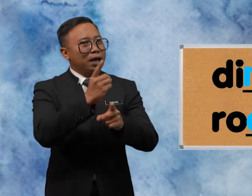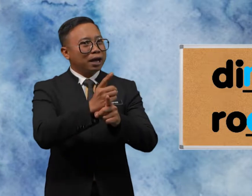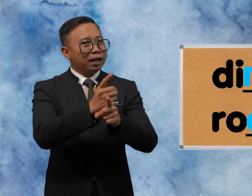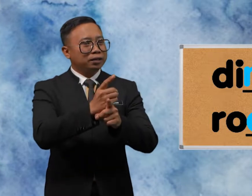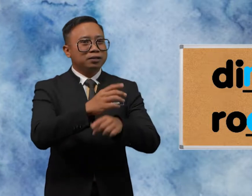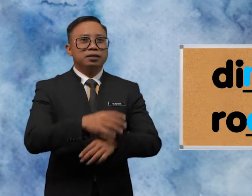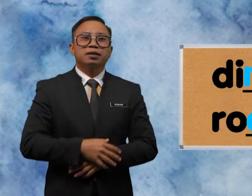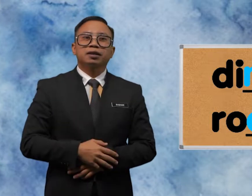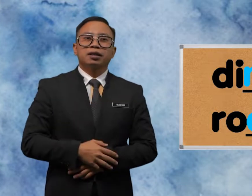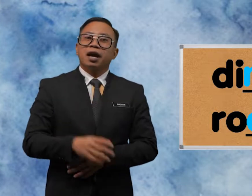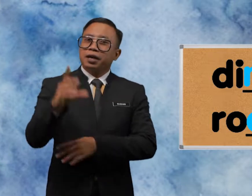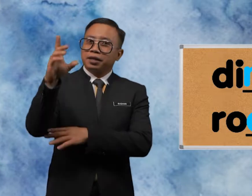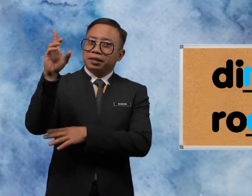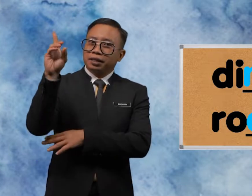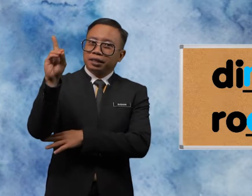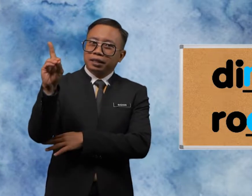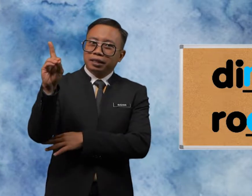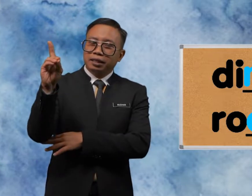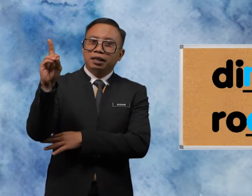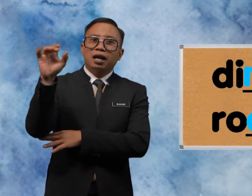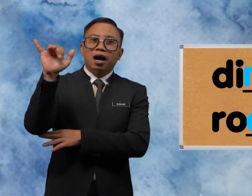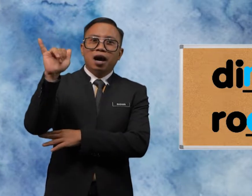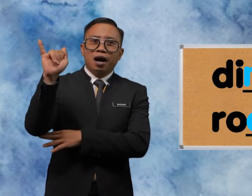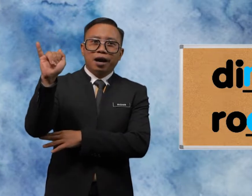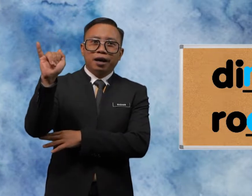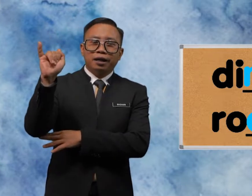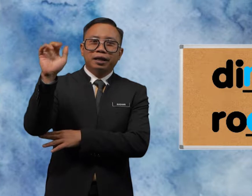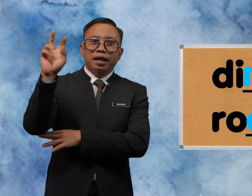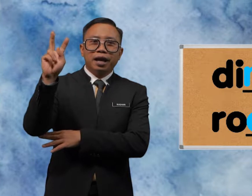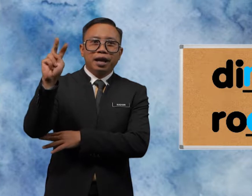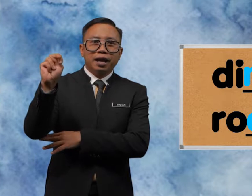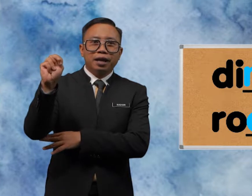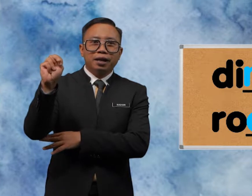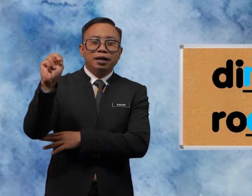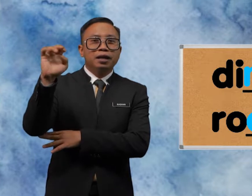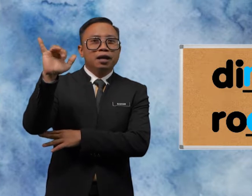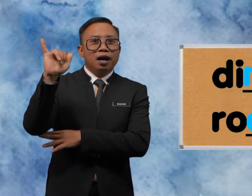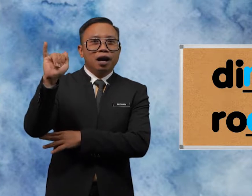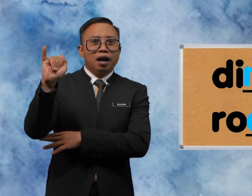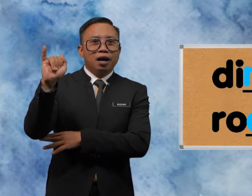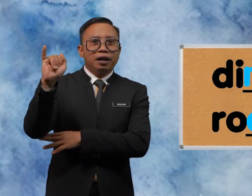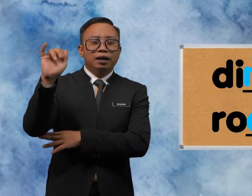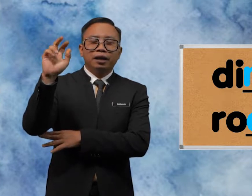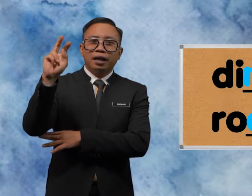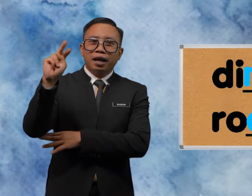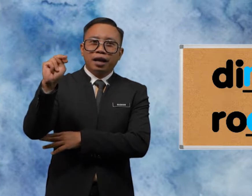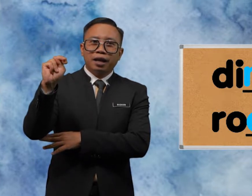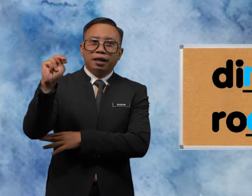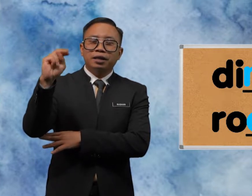D-I-N-I-N